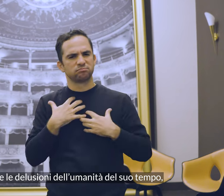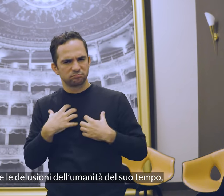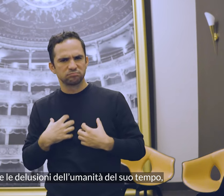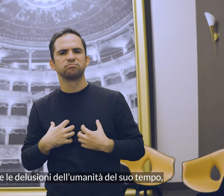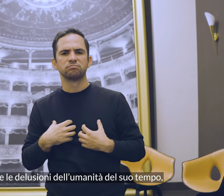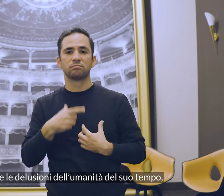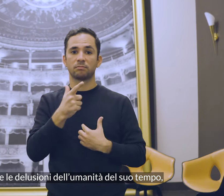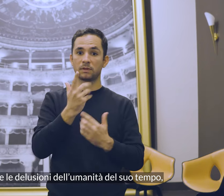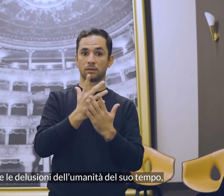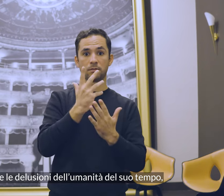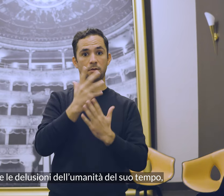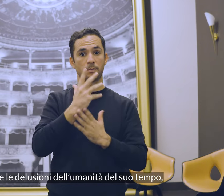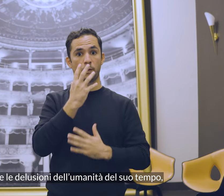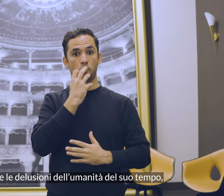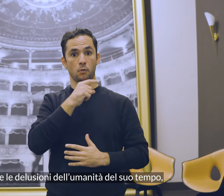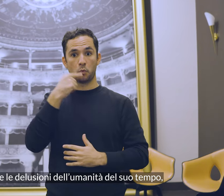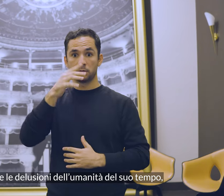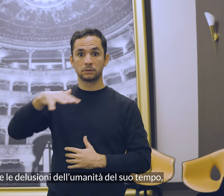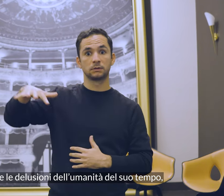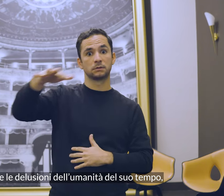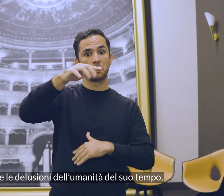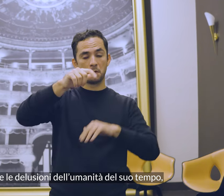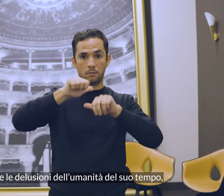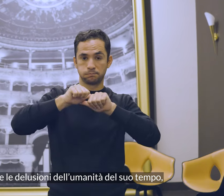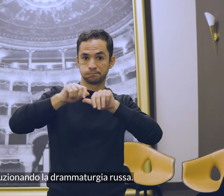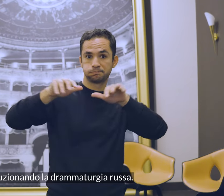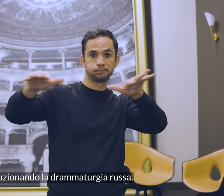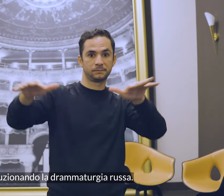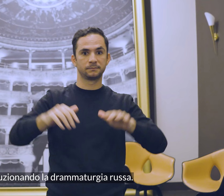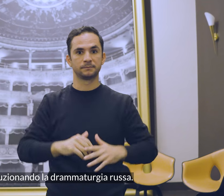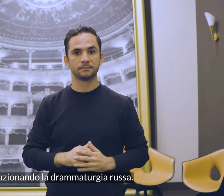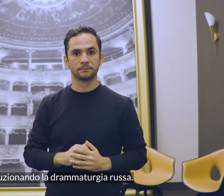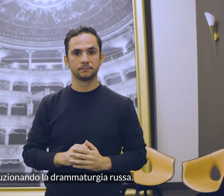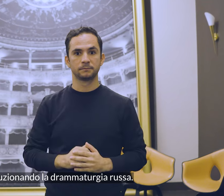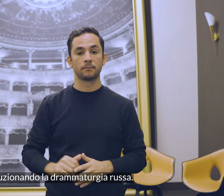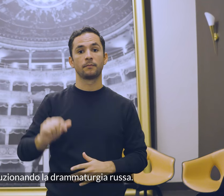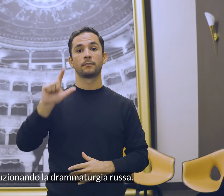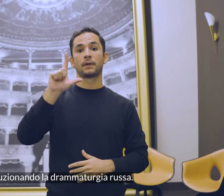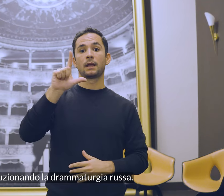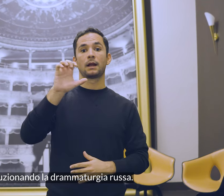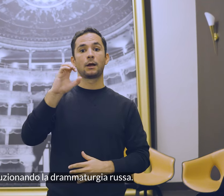le amarezze e le delusioni dell'umanità del suo tempo, rivoluzionando la trammaturgia russa.